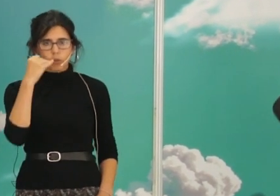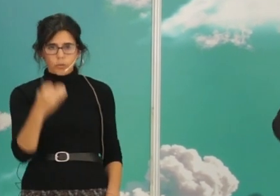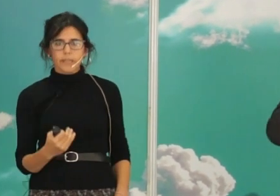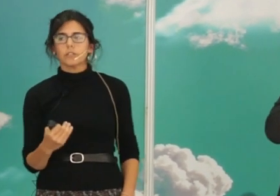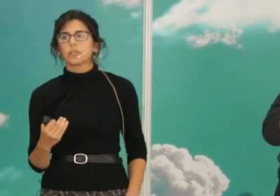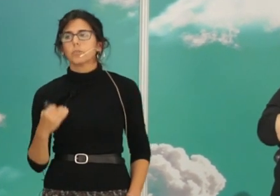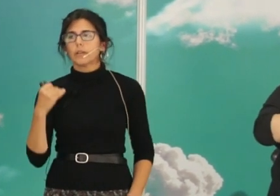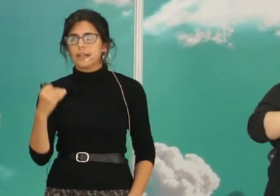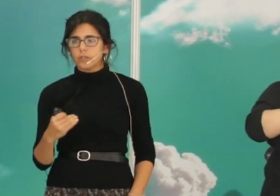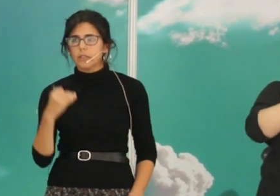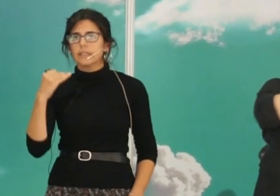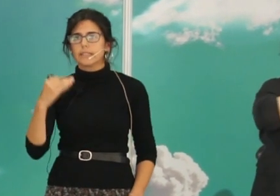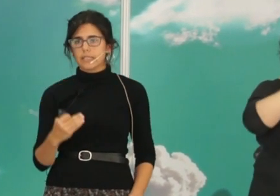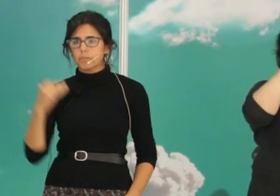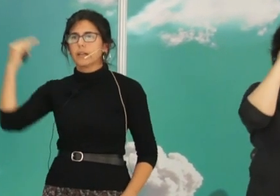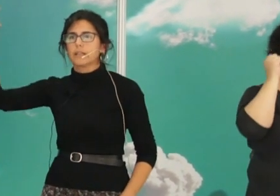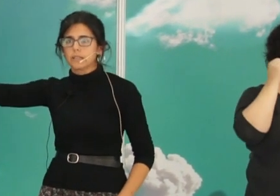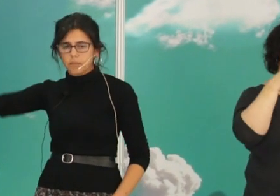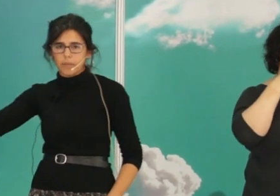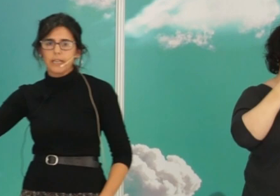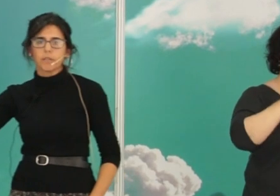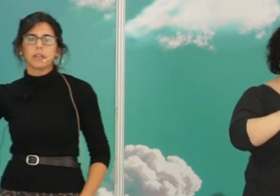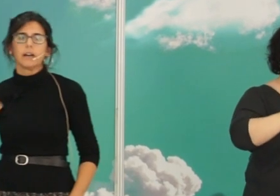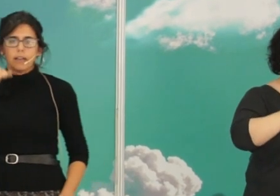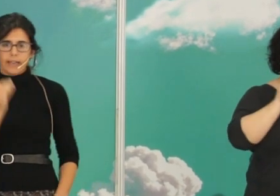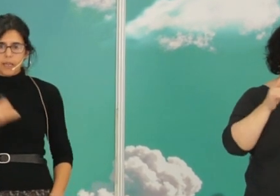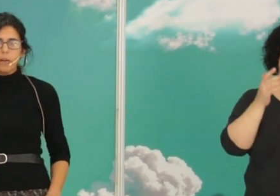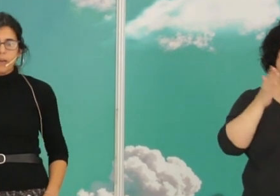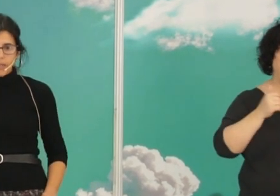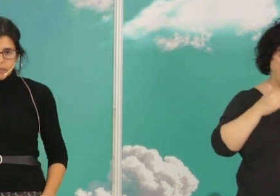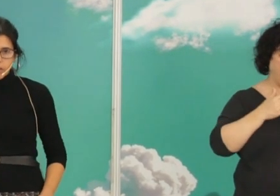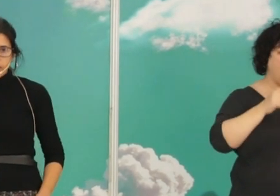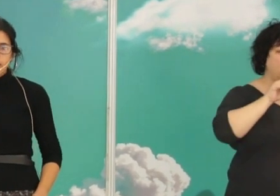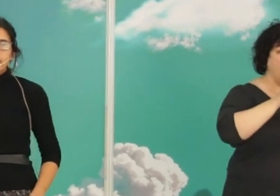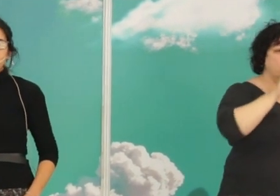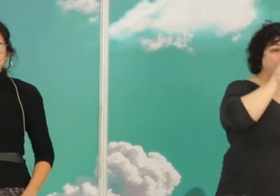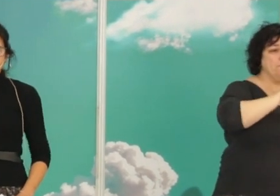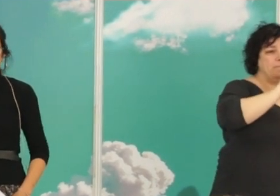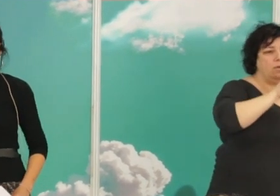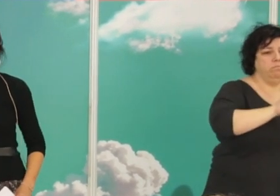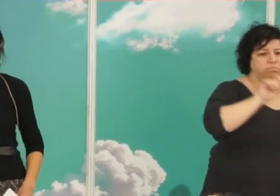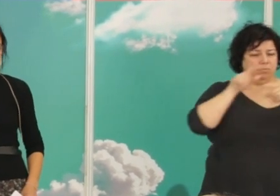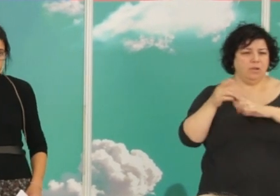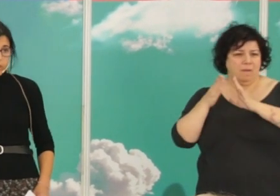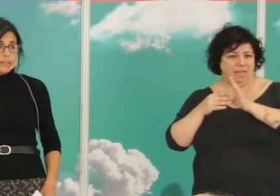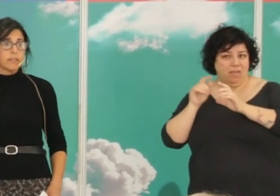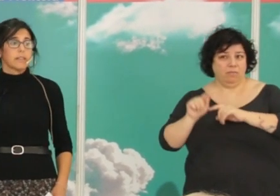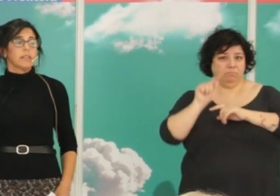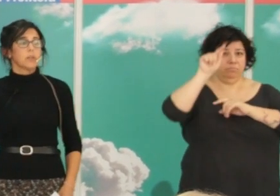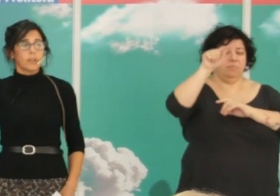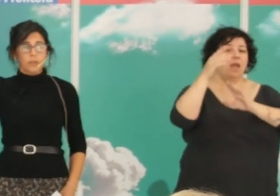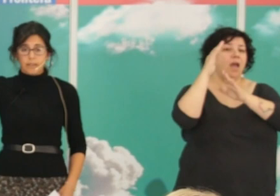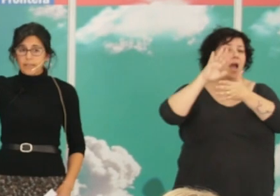cuando el gobierno republicano decide que se desplaza y se va a Valencia, él va a Valencia, de Valencia va a Barcelona